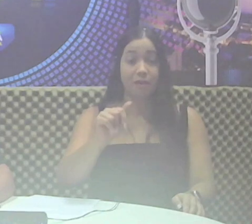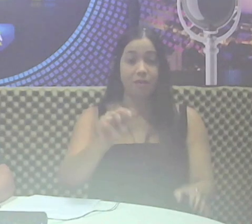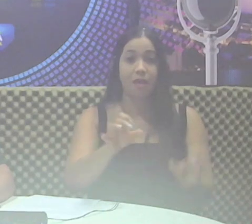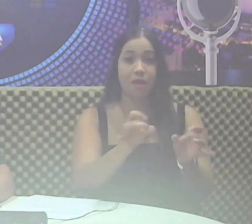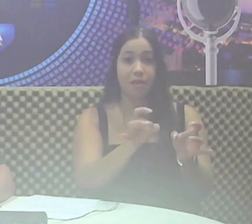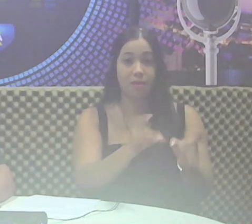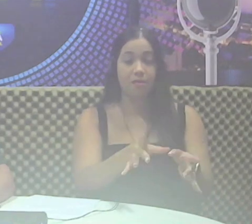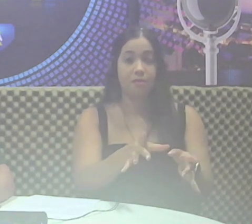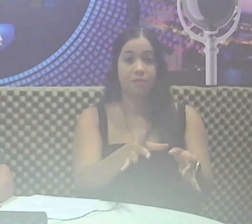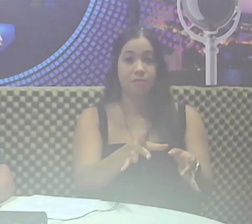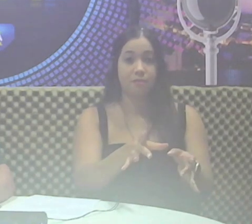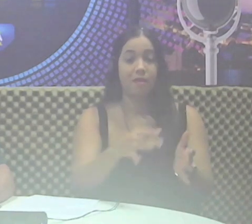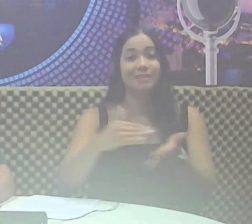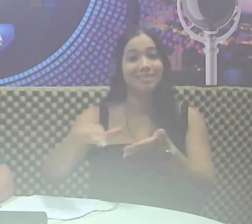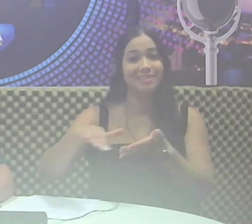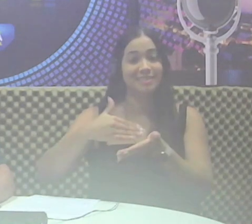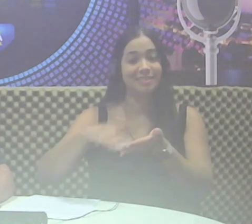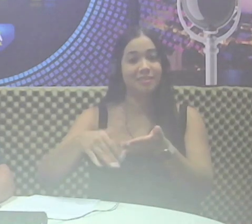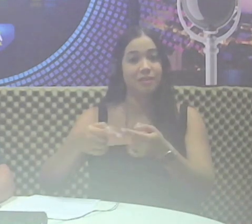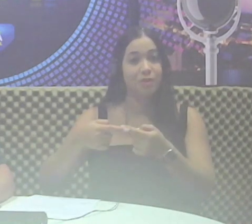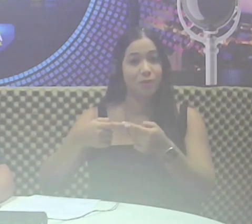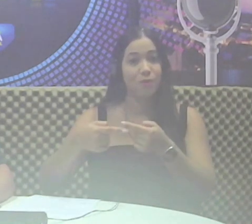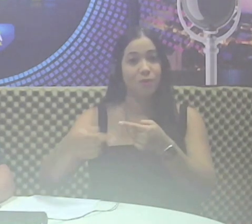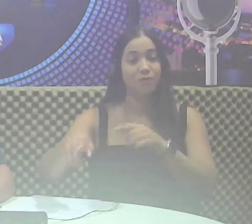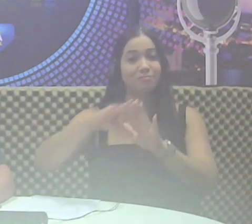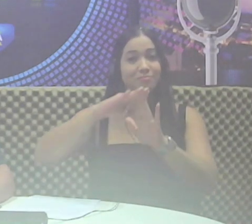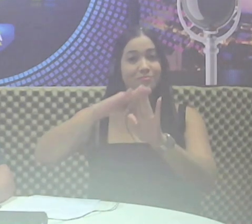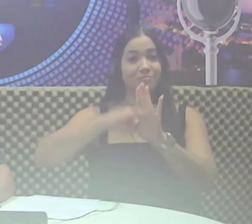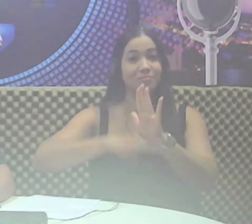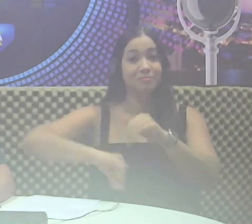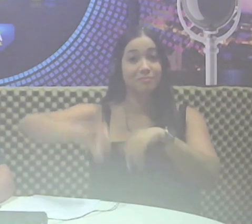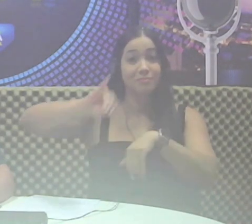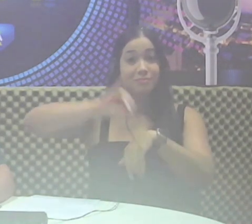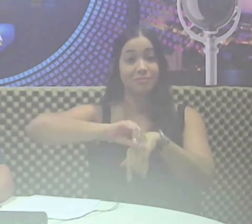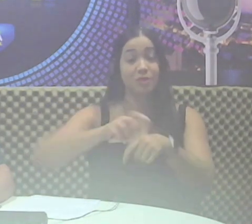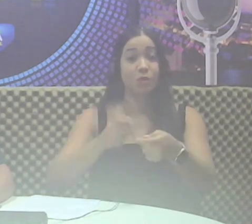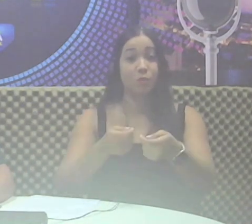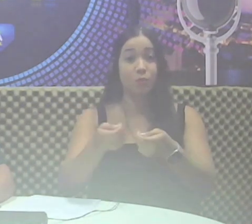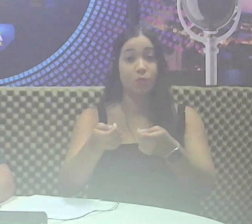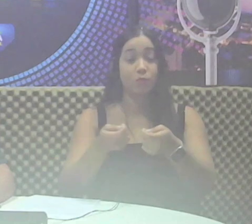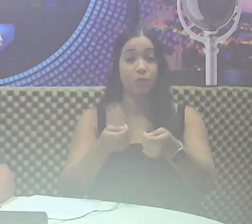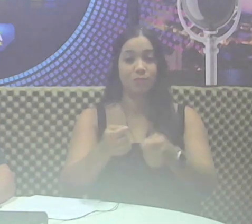exames, a Secretaria seguirá a lista da Central de Regulação.